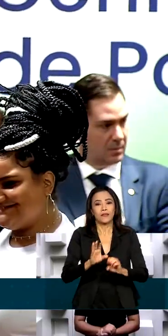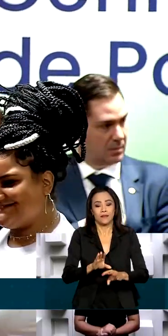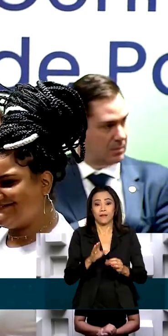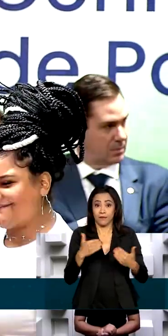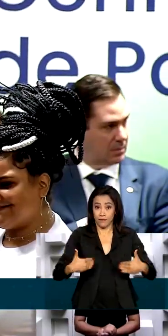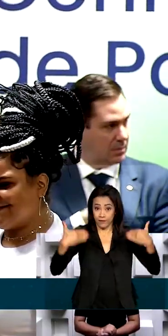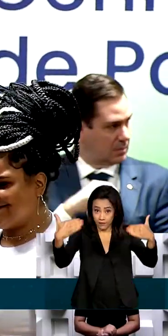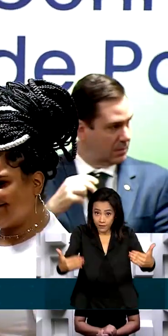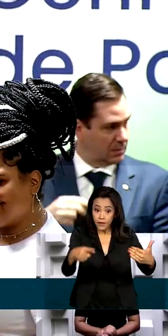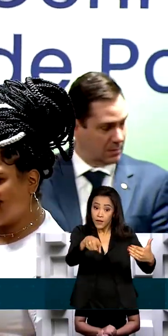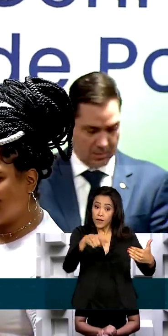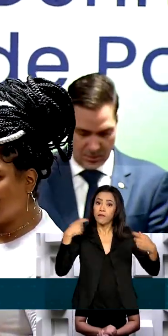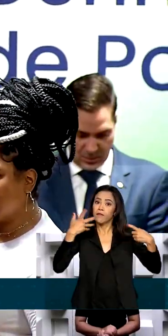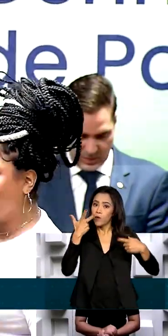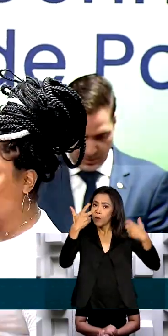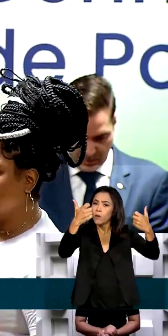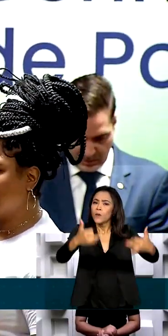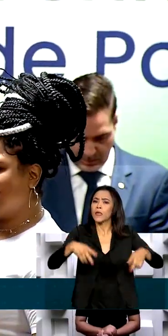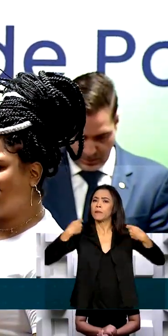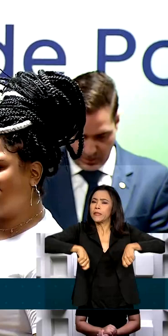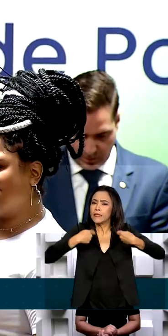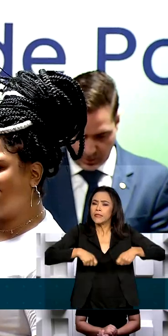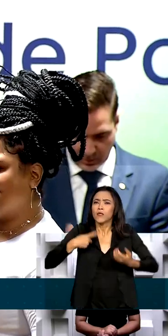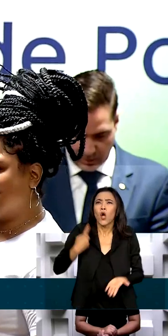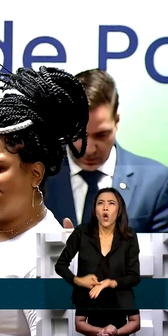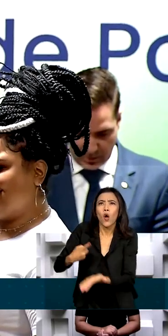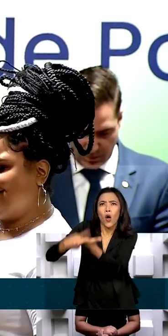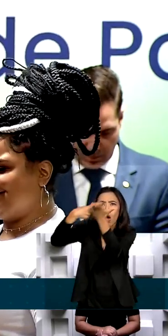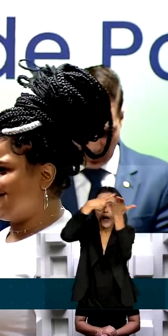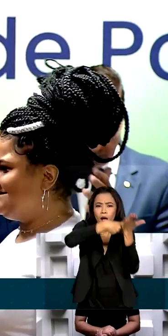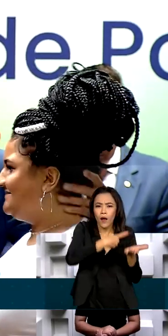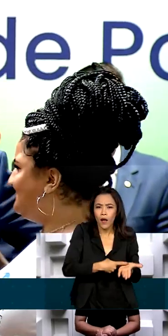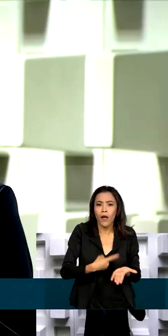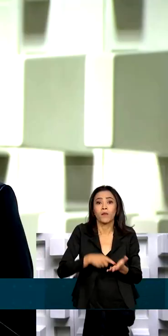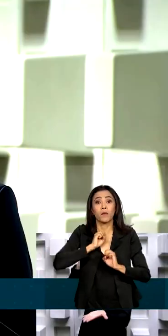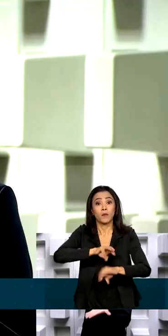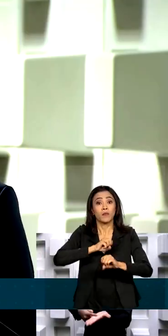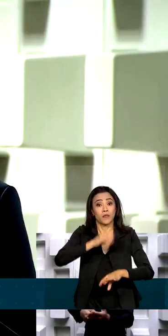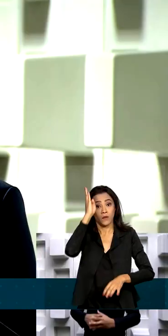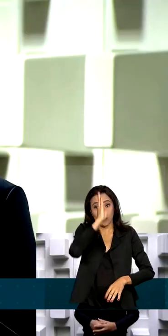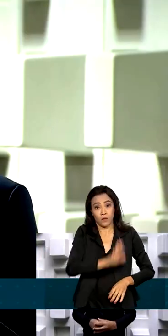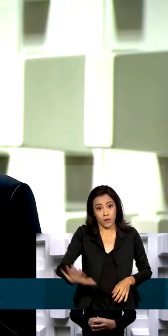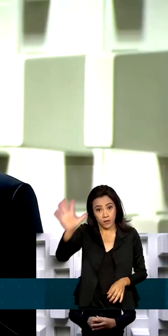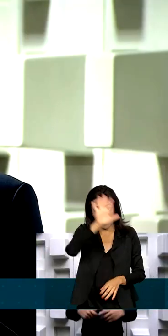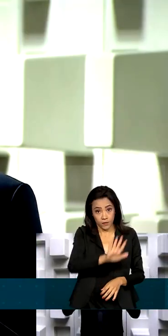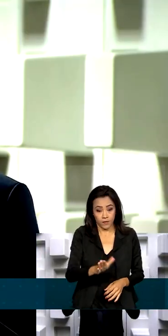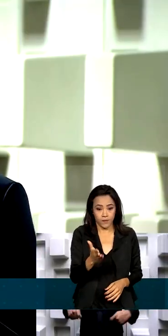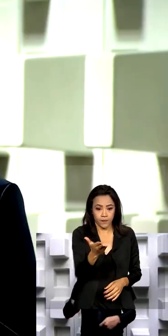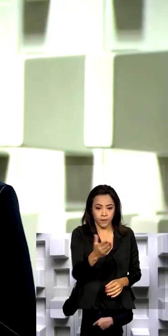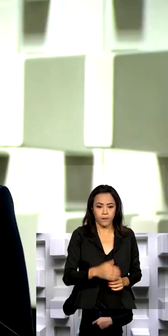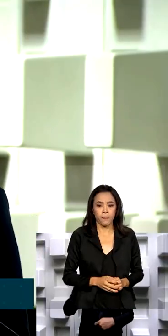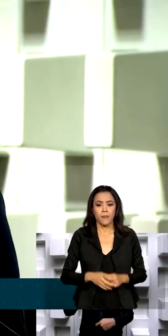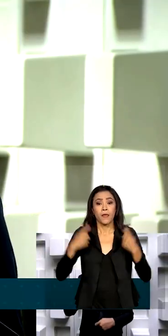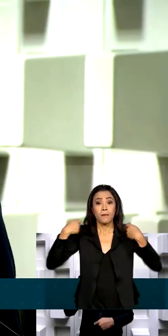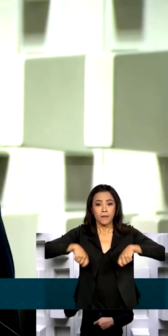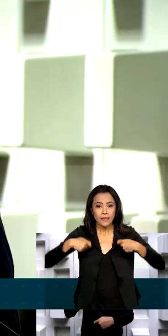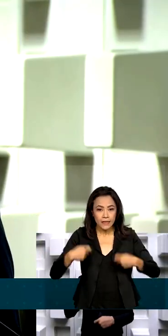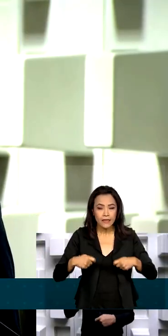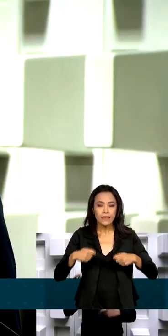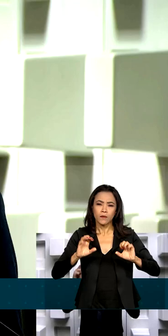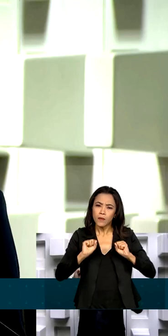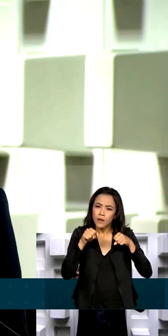disse que é preciso estabelecer um pacto pela educação no país. É necessária a recuperação de uma visão